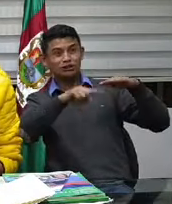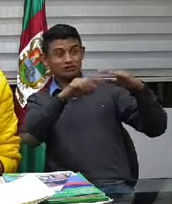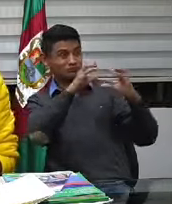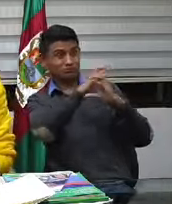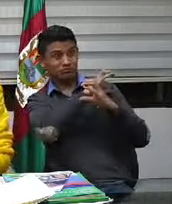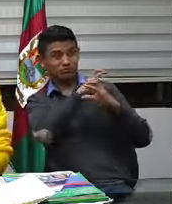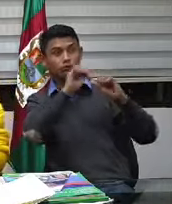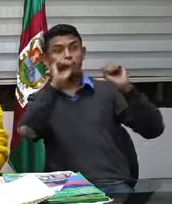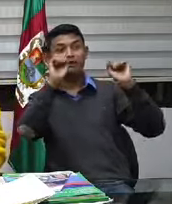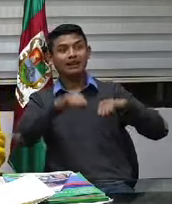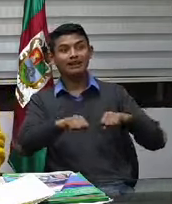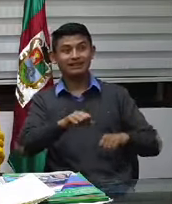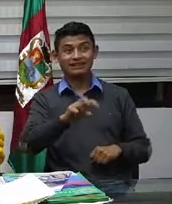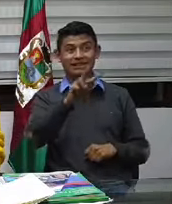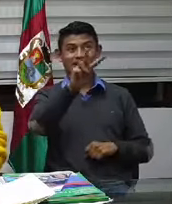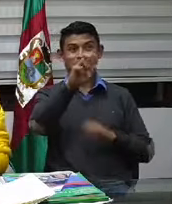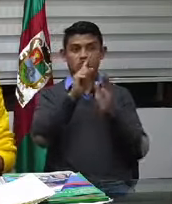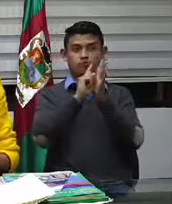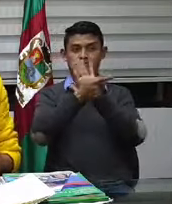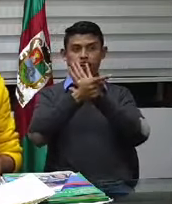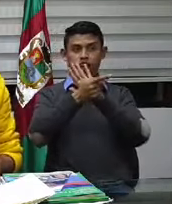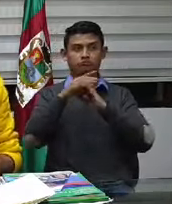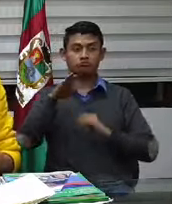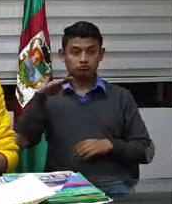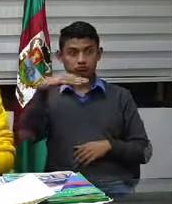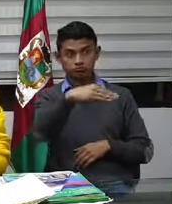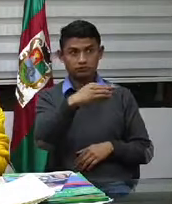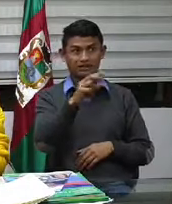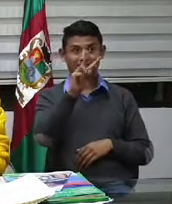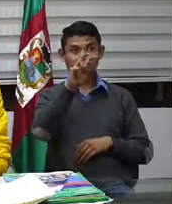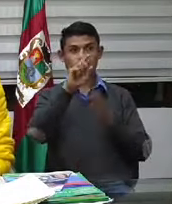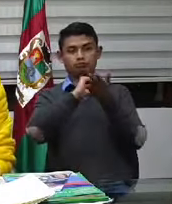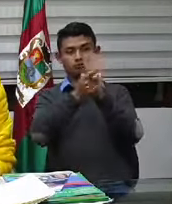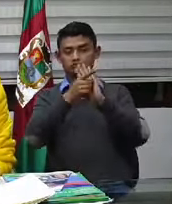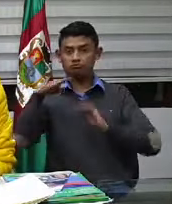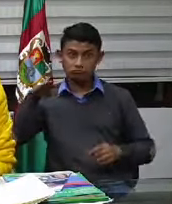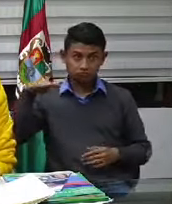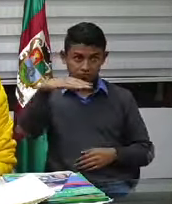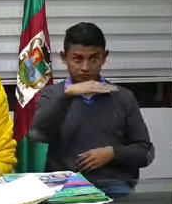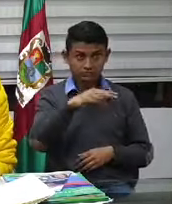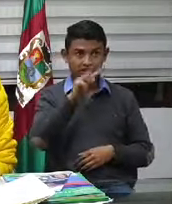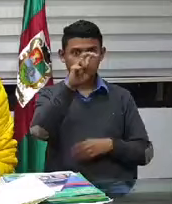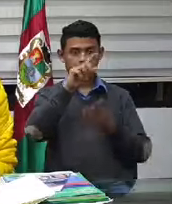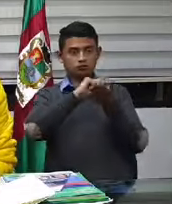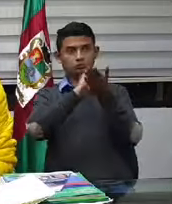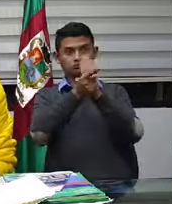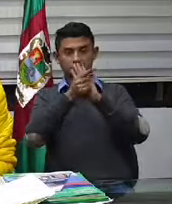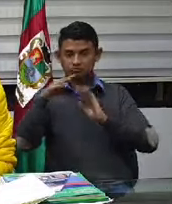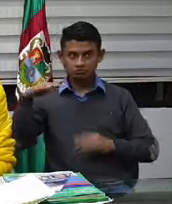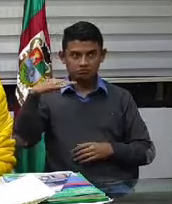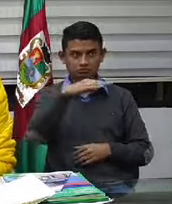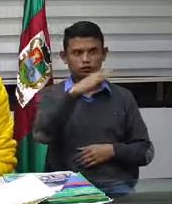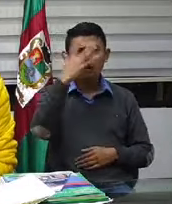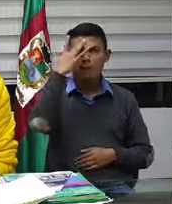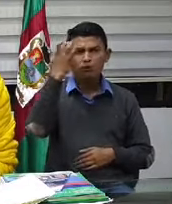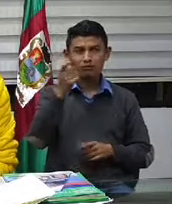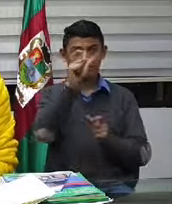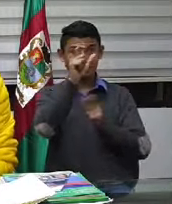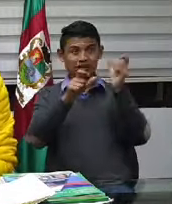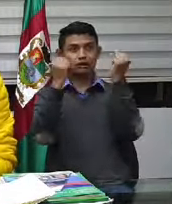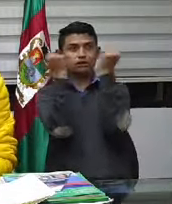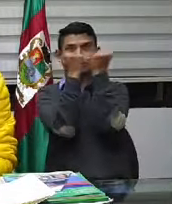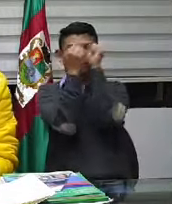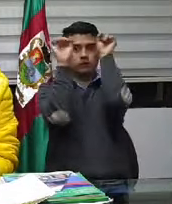Entonces, y lo están haciendo cada 15. Entonces, ¿eso qué va a hacer? Que van a quedar repartidas también las personas en el transporte público, especialmente el